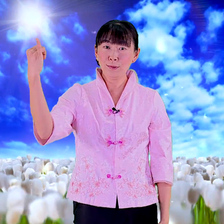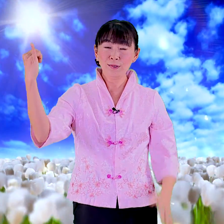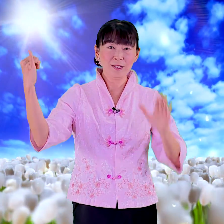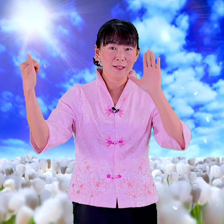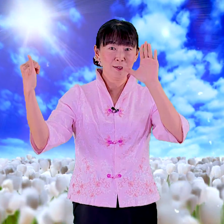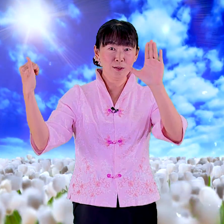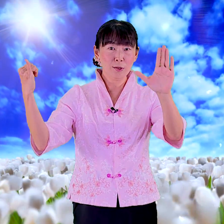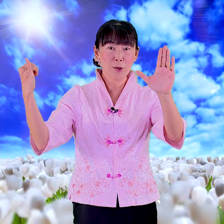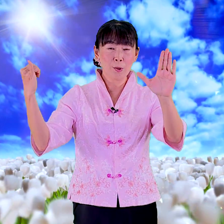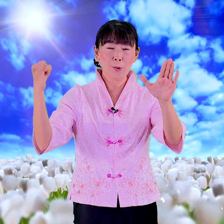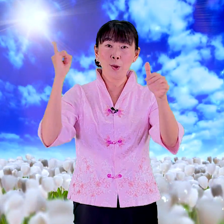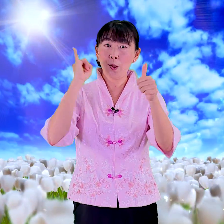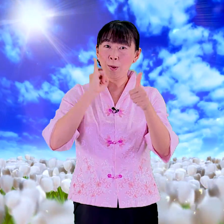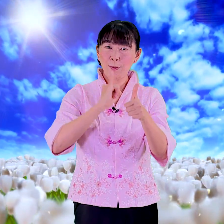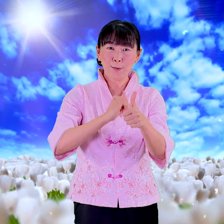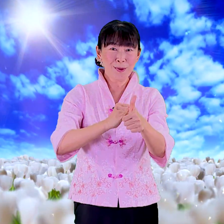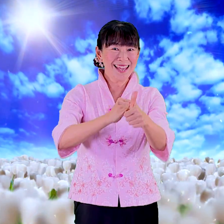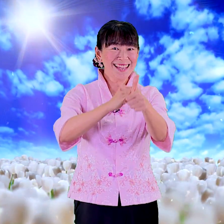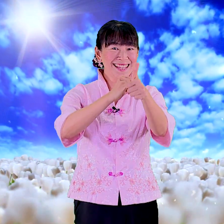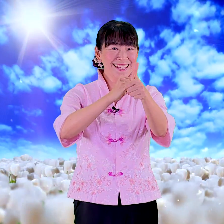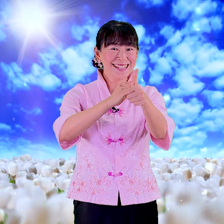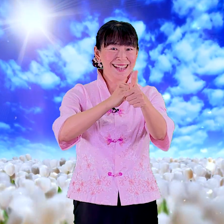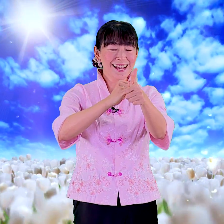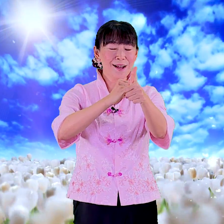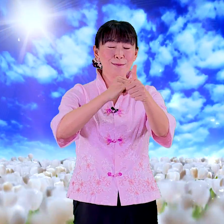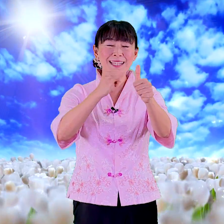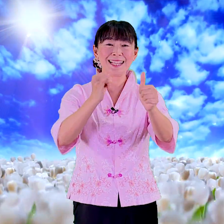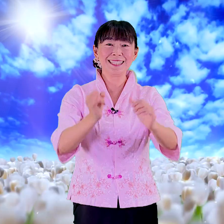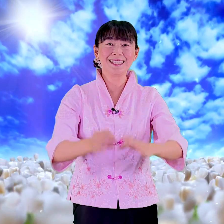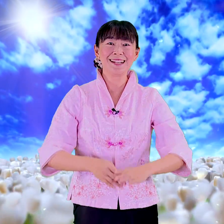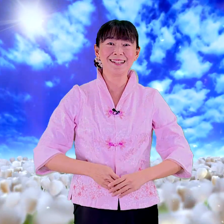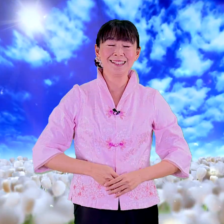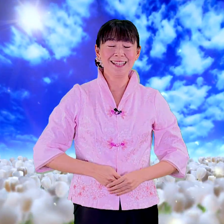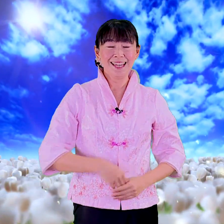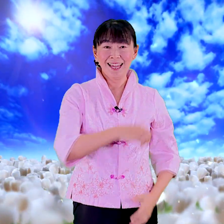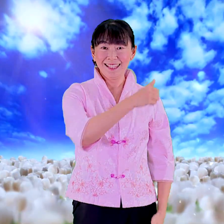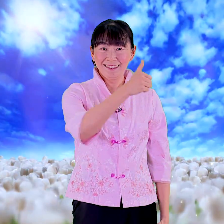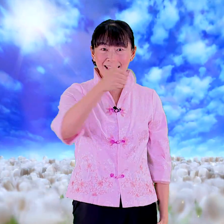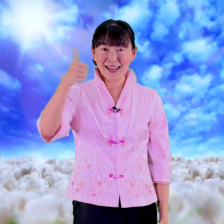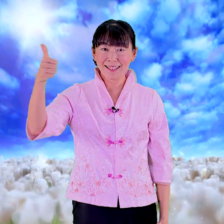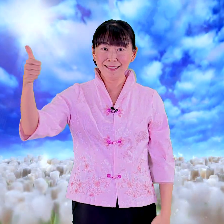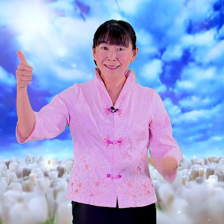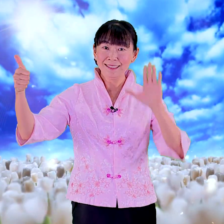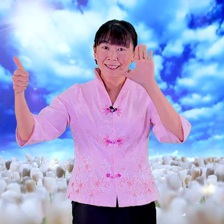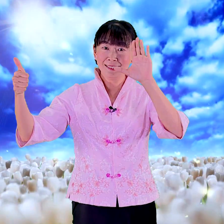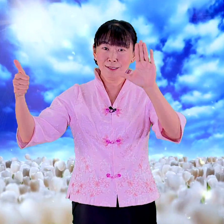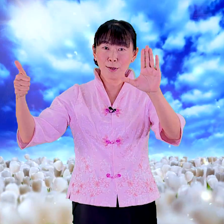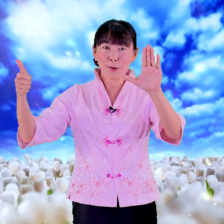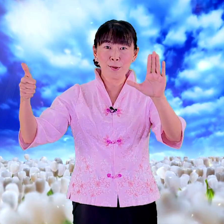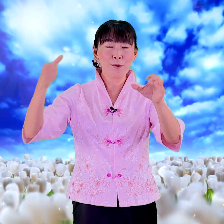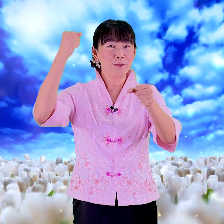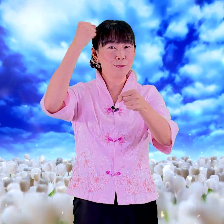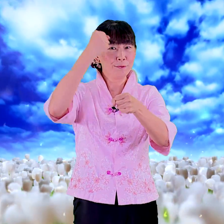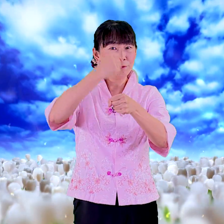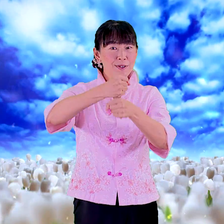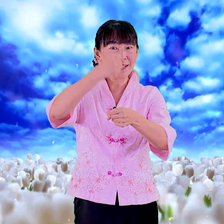女有女有归好 再一次哦男有份